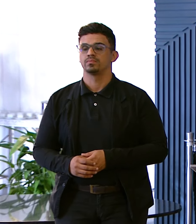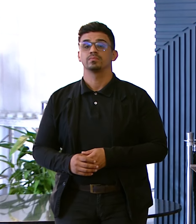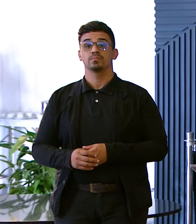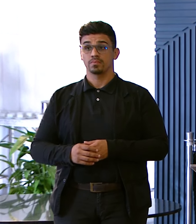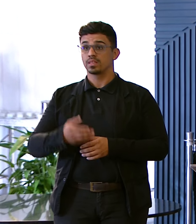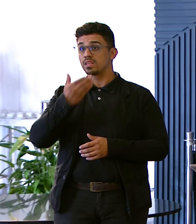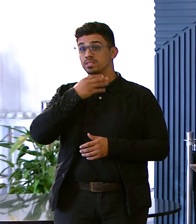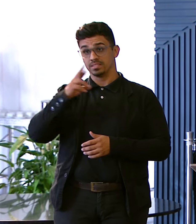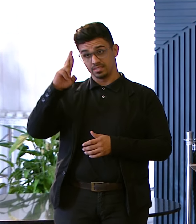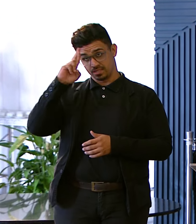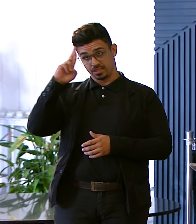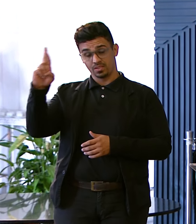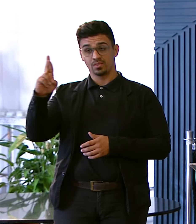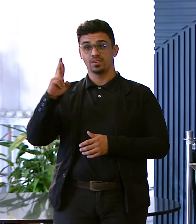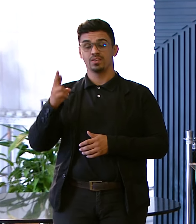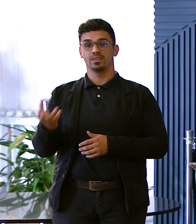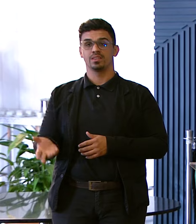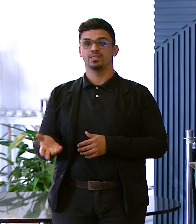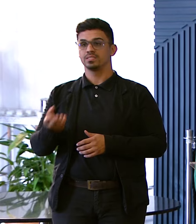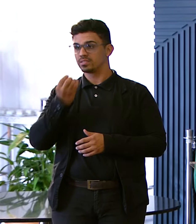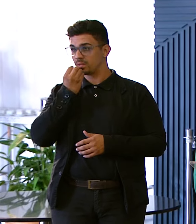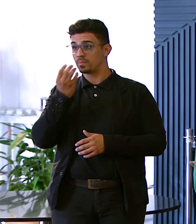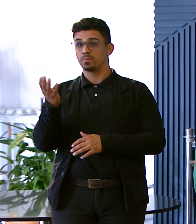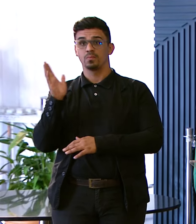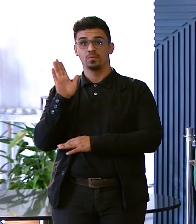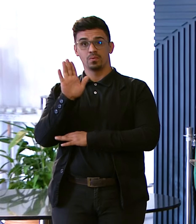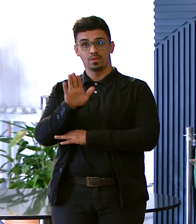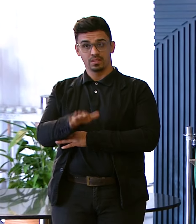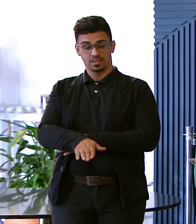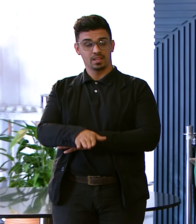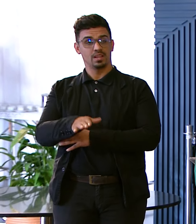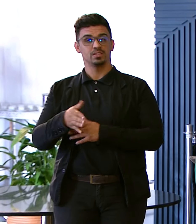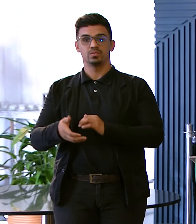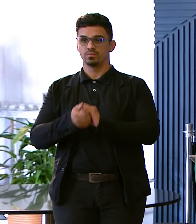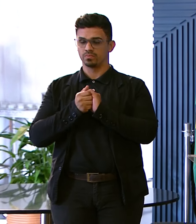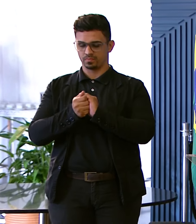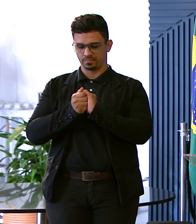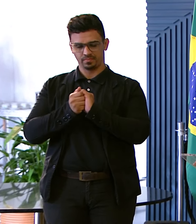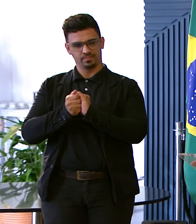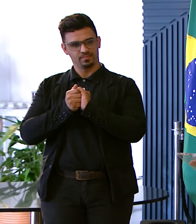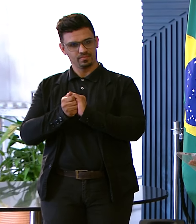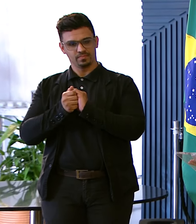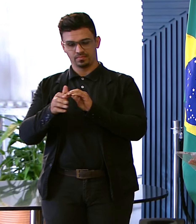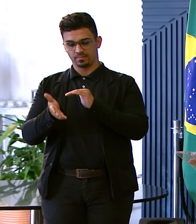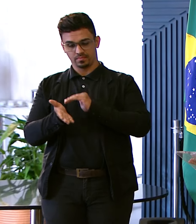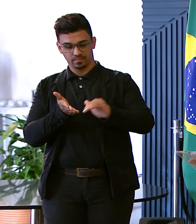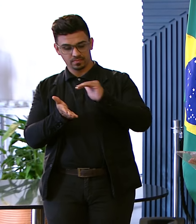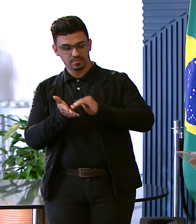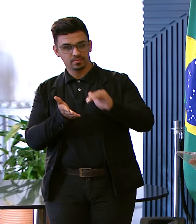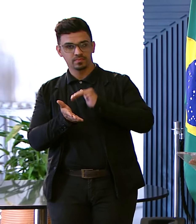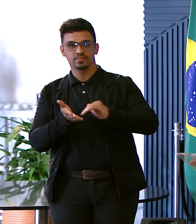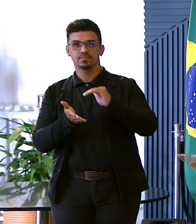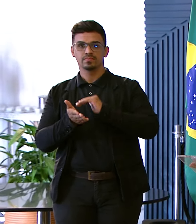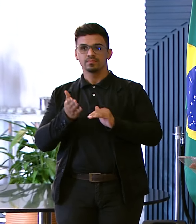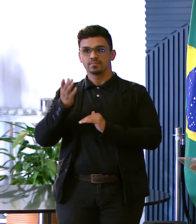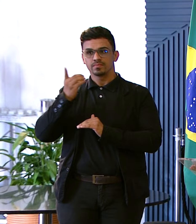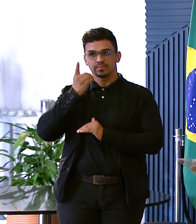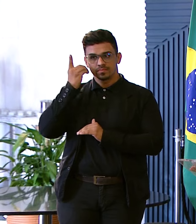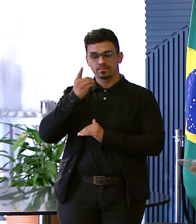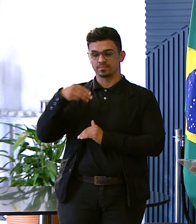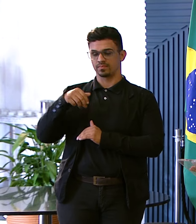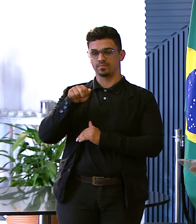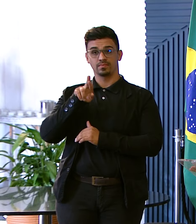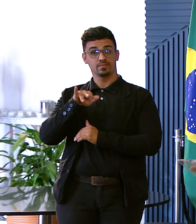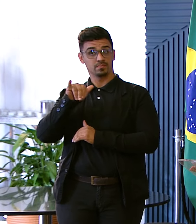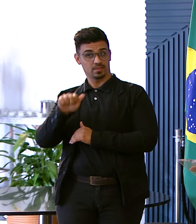Senhoras e senhores Muitíssimo Boa tarde Cumprimento aqui A nossa segunda secretária Deputada Maria do Rosário